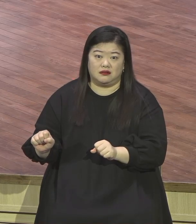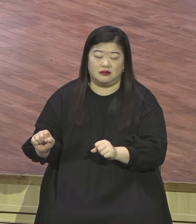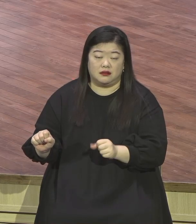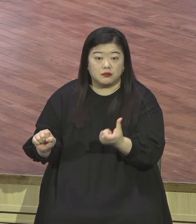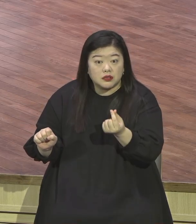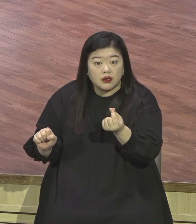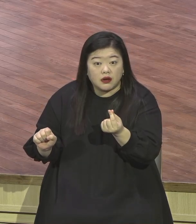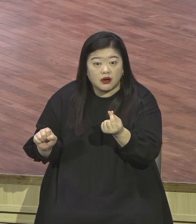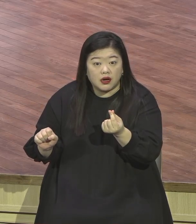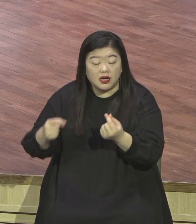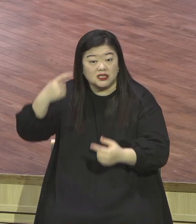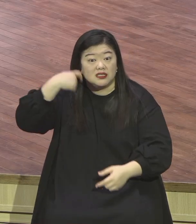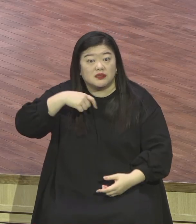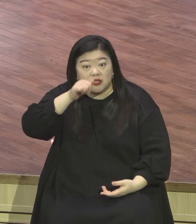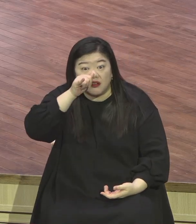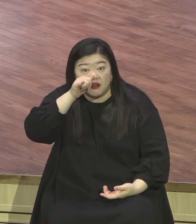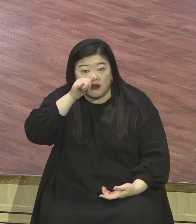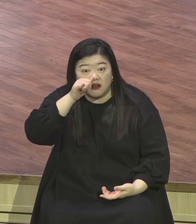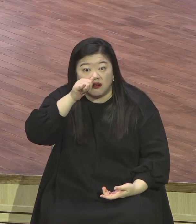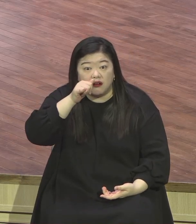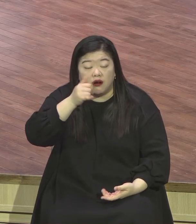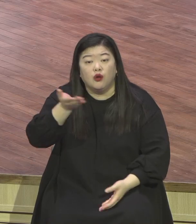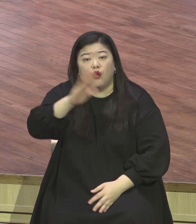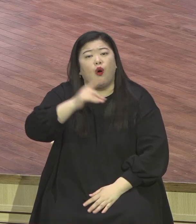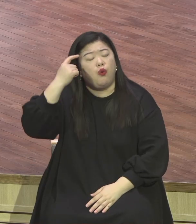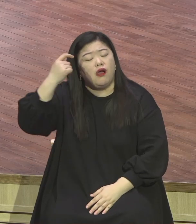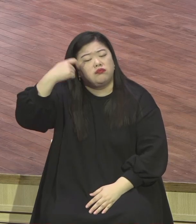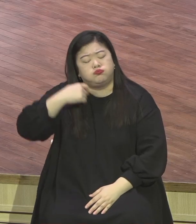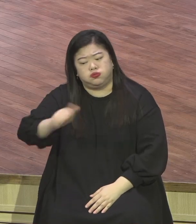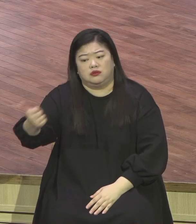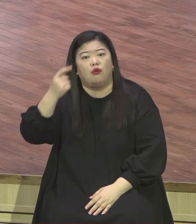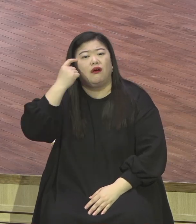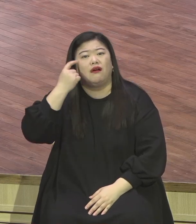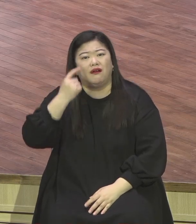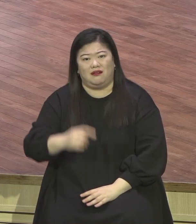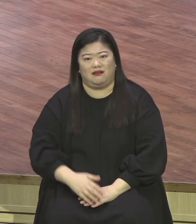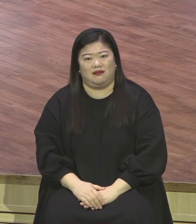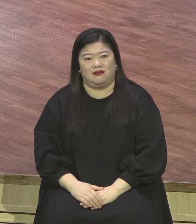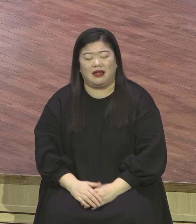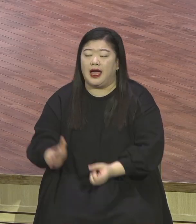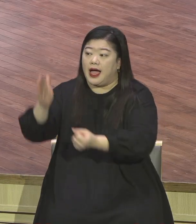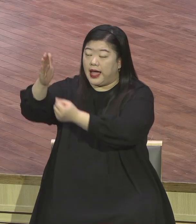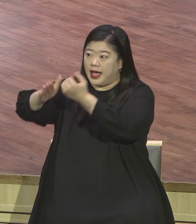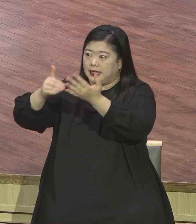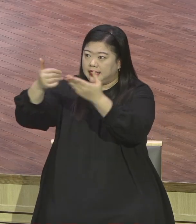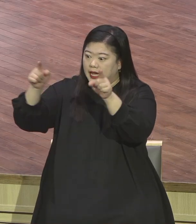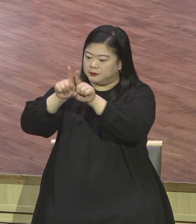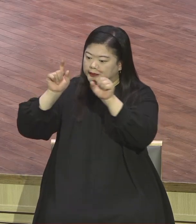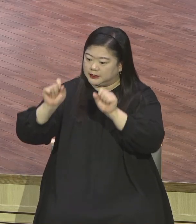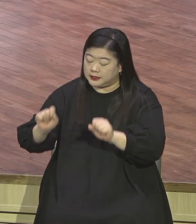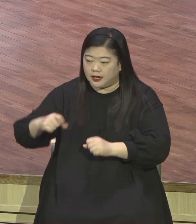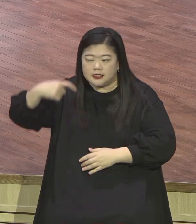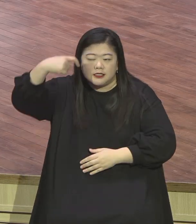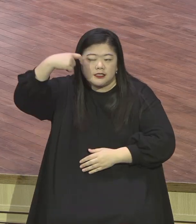하나님이 나와 함께 하신 것을 왜 못 느끼느냐 하나님이여 하나님이 나와 함께 하신 인마누엘을 내가 느끼게